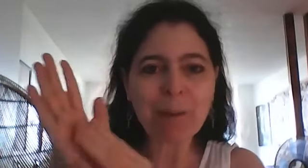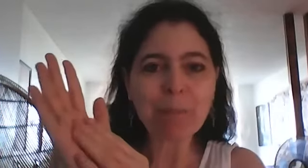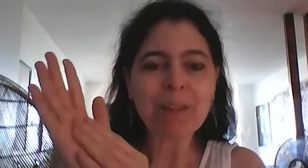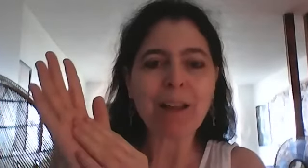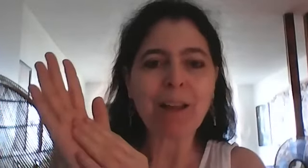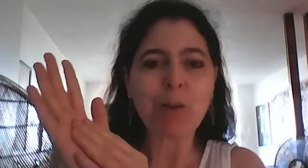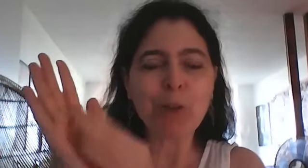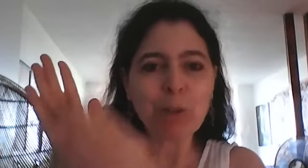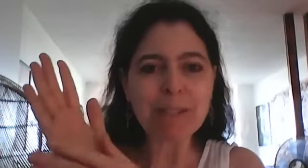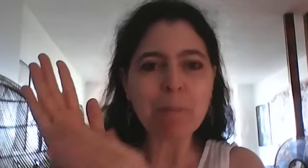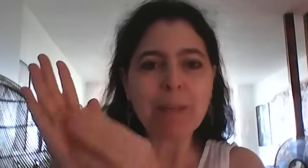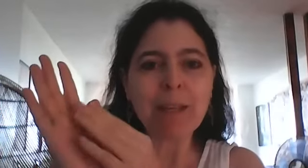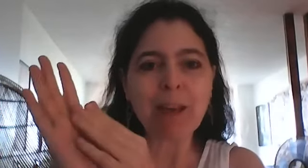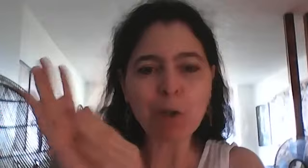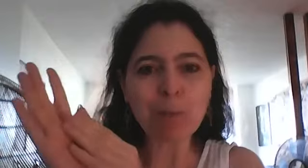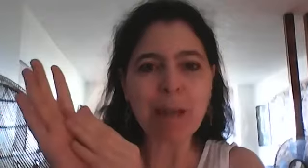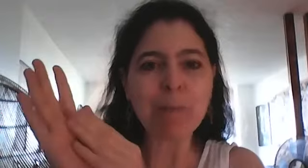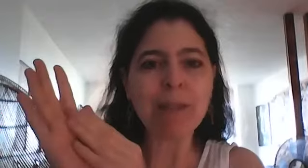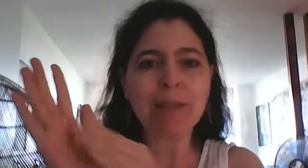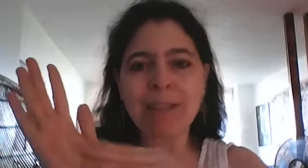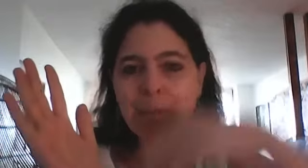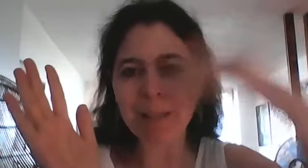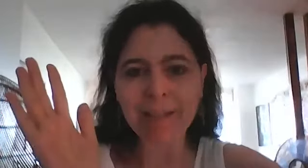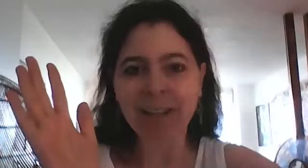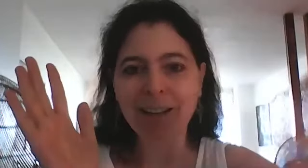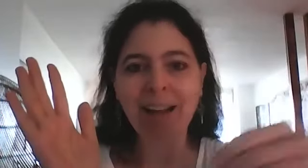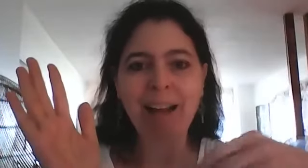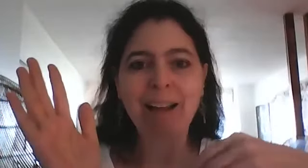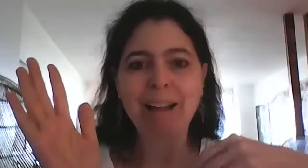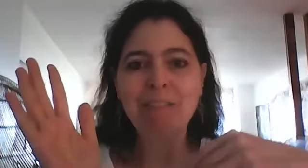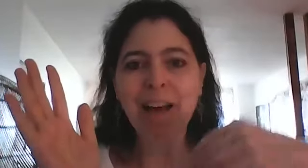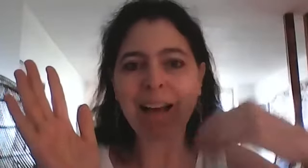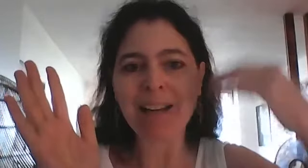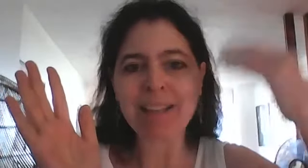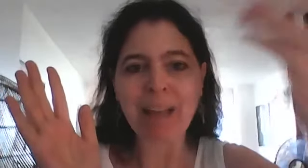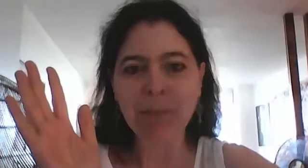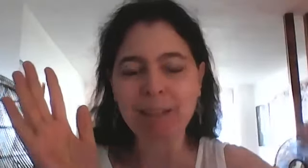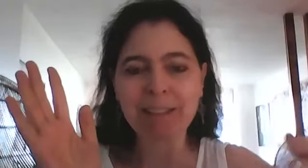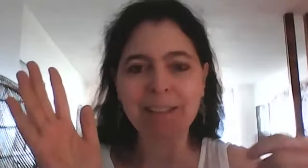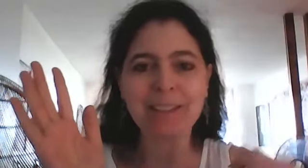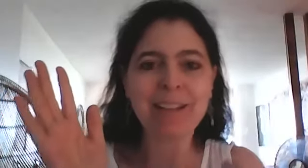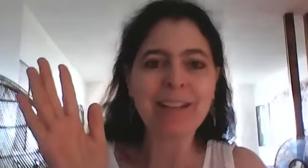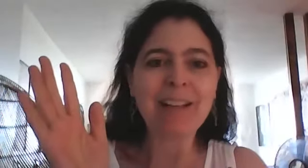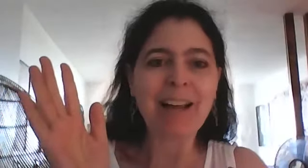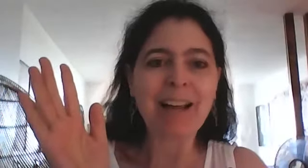une de mes amis un de mes amis qui habite à Laval et qui habite à